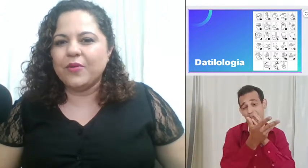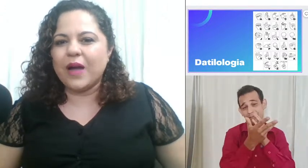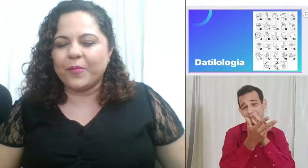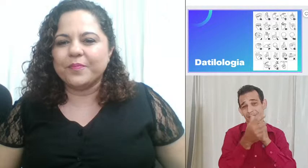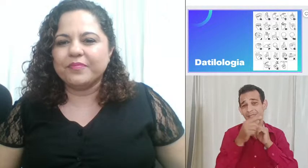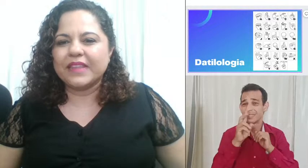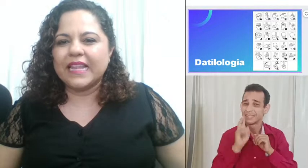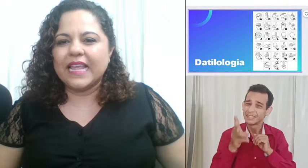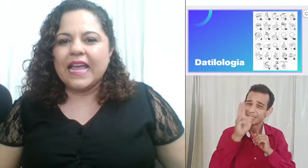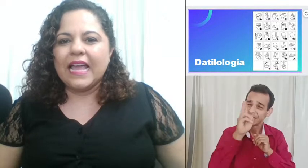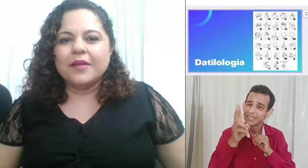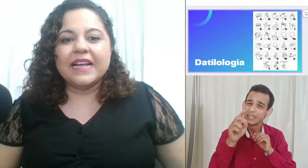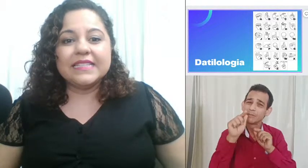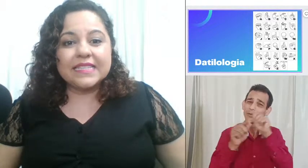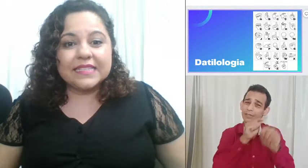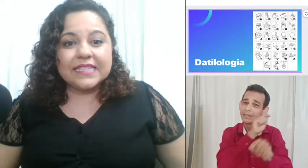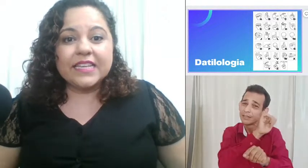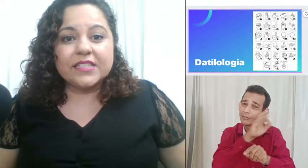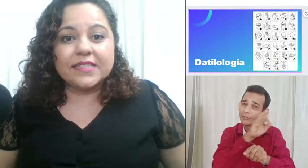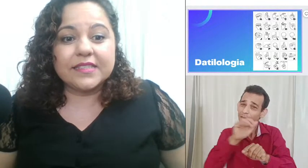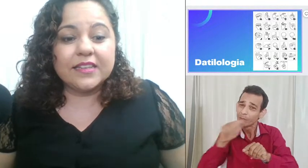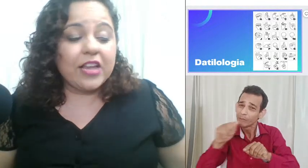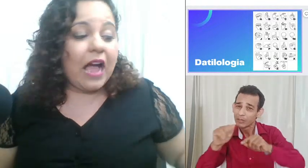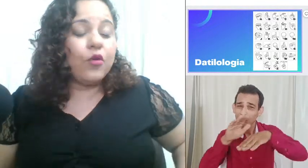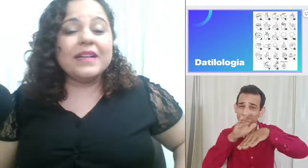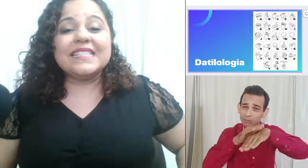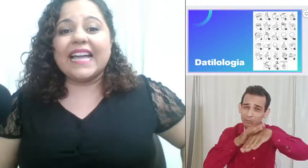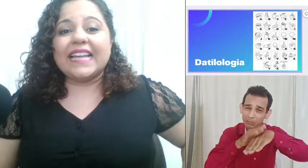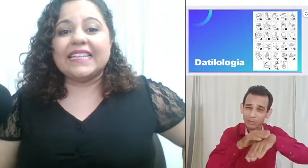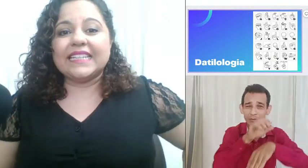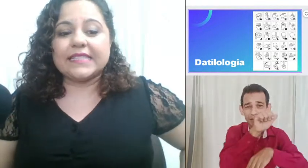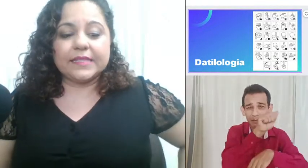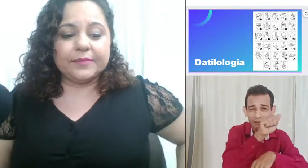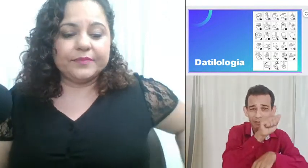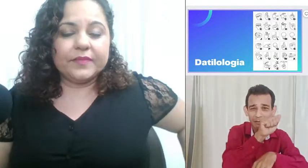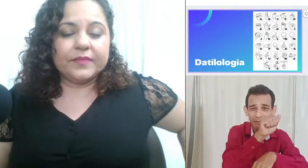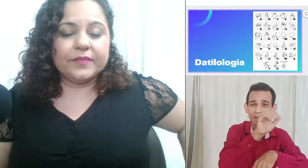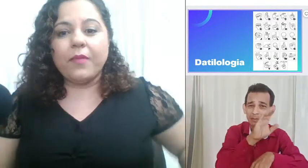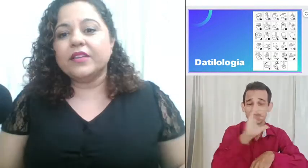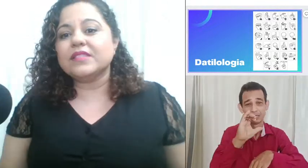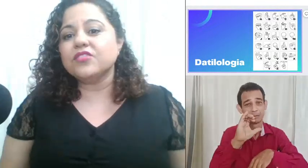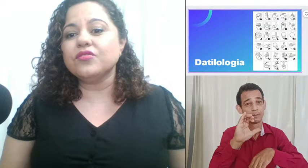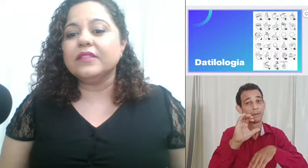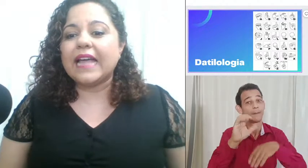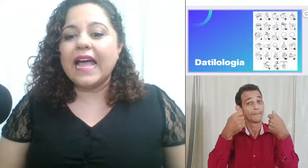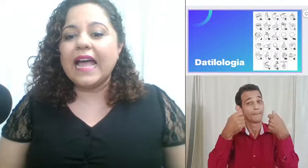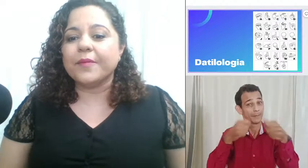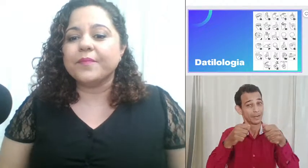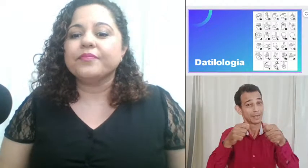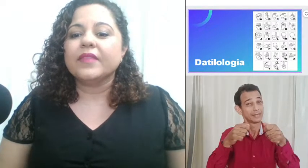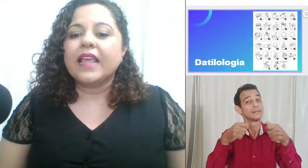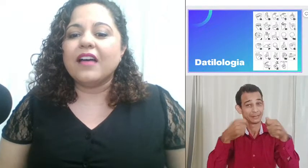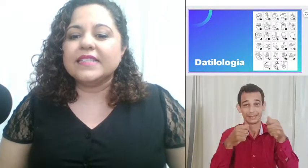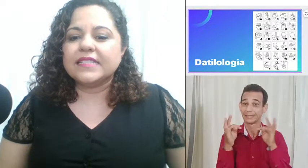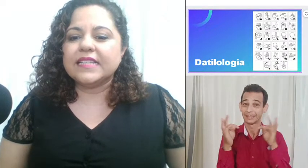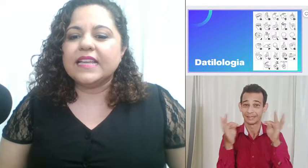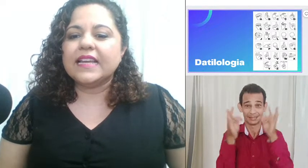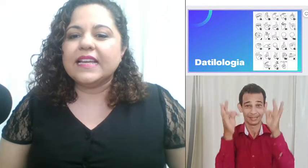Mas existem algumas técnicas que podem nos ajudar a fazer aí essa